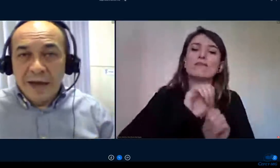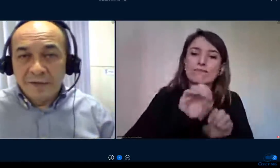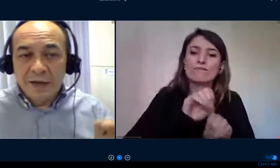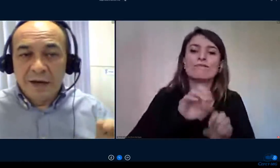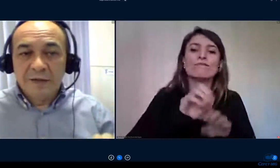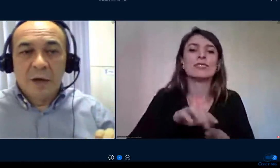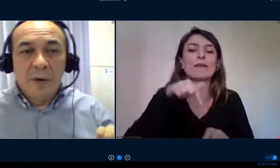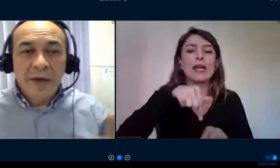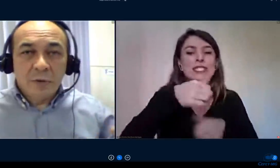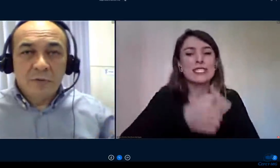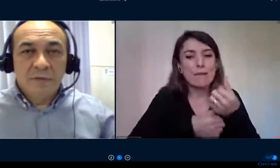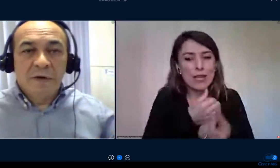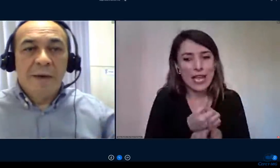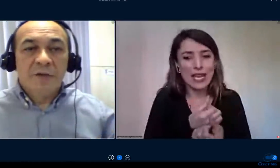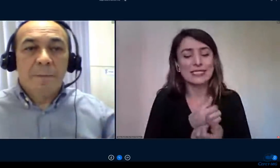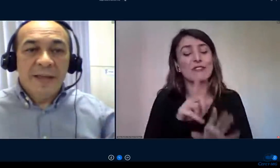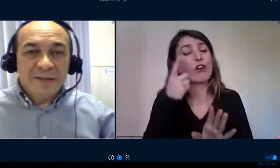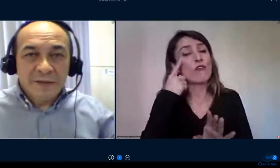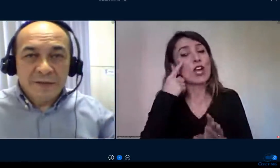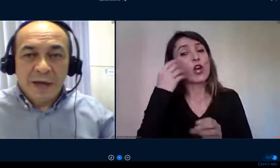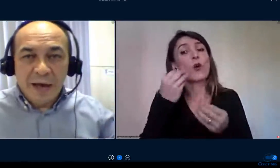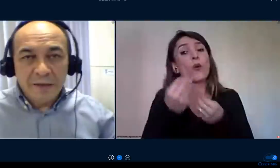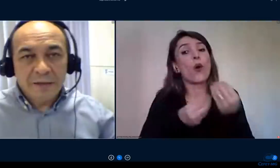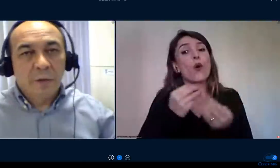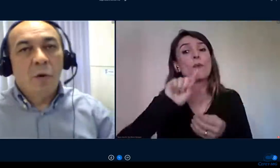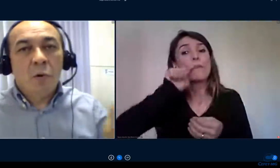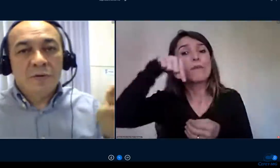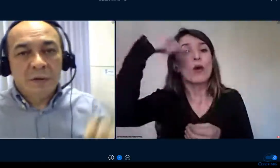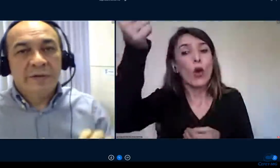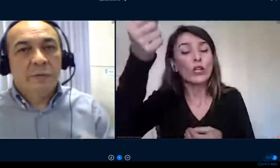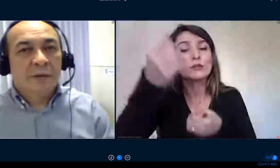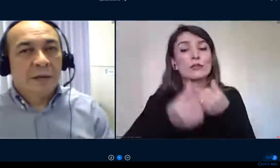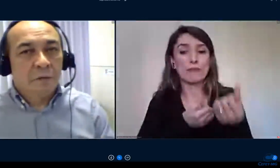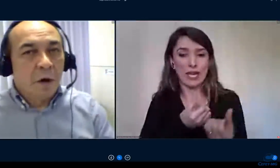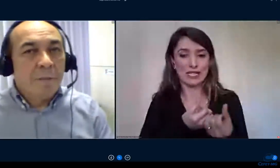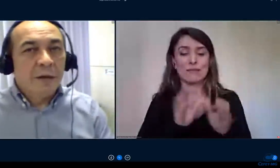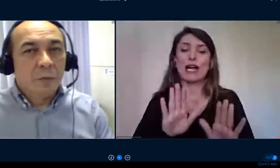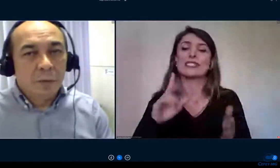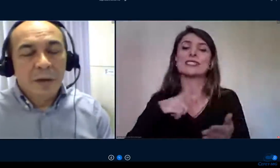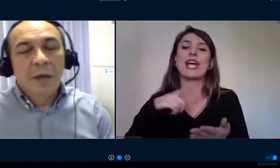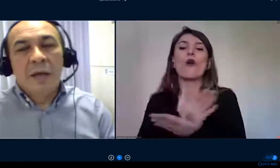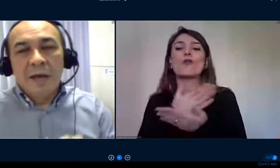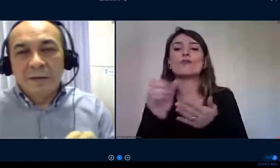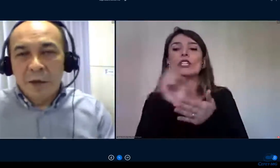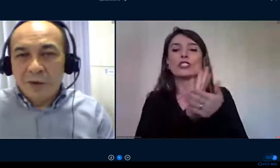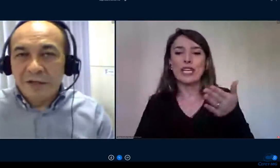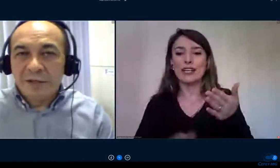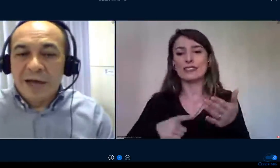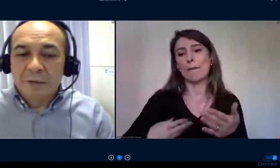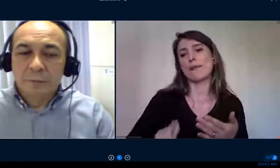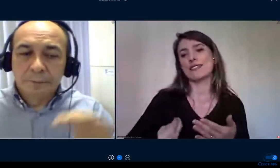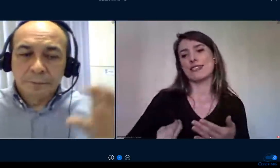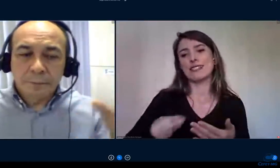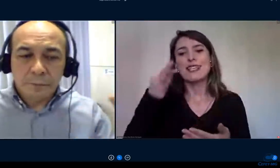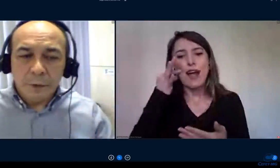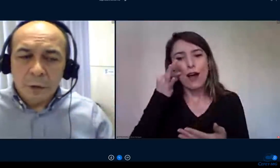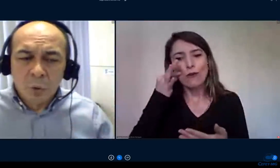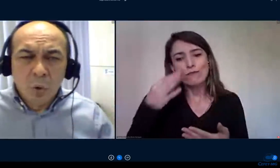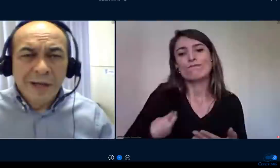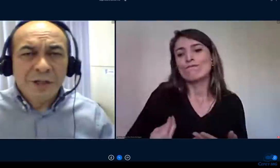atividades que elas são exclusivamente presenciais que eu não consigo executar de forma nenhuma e aí tem o atestado